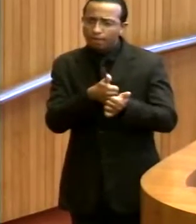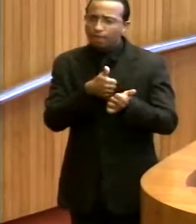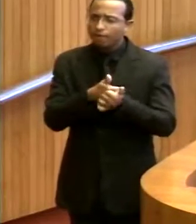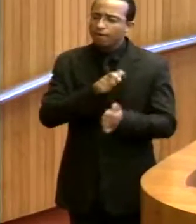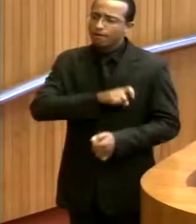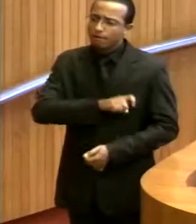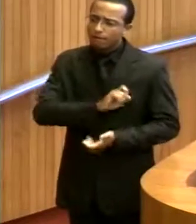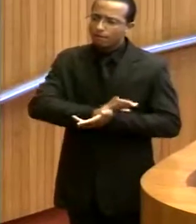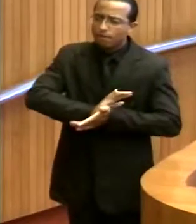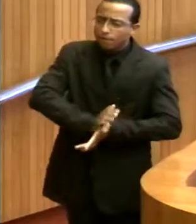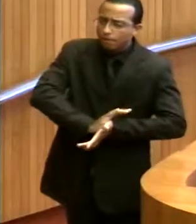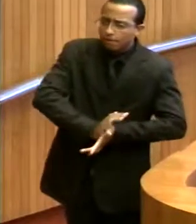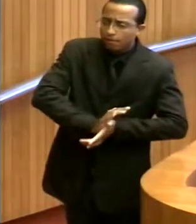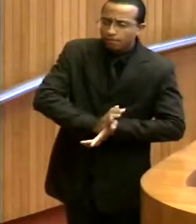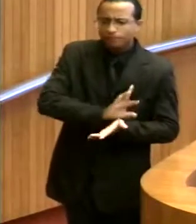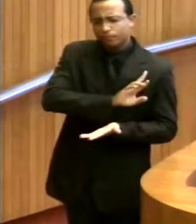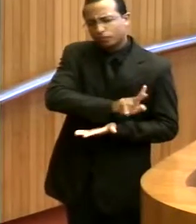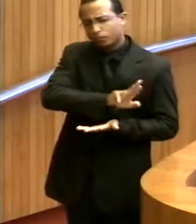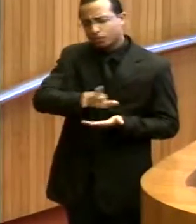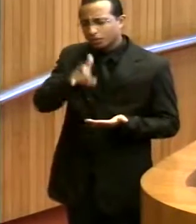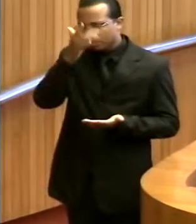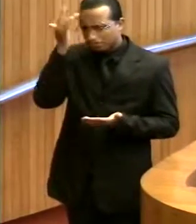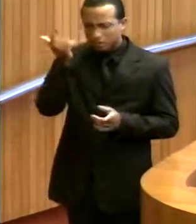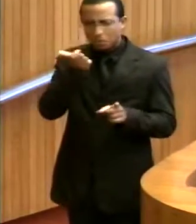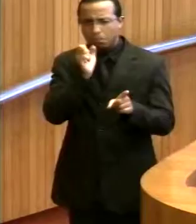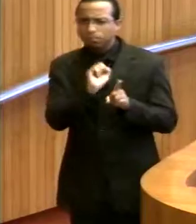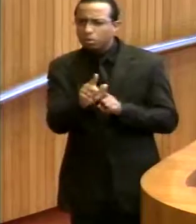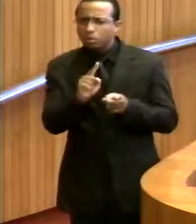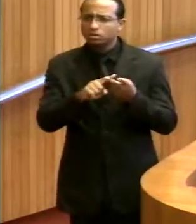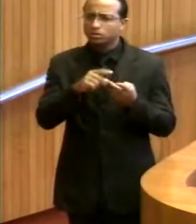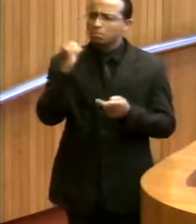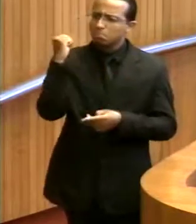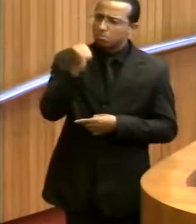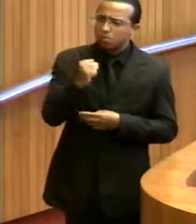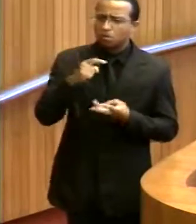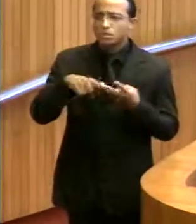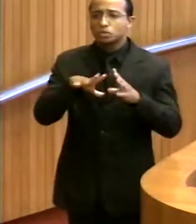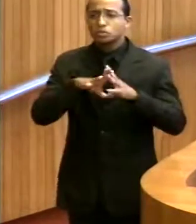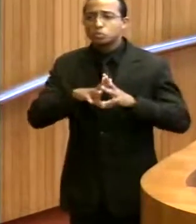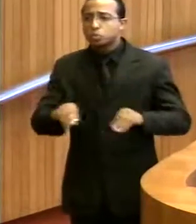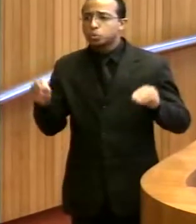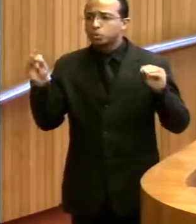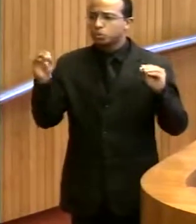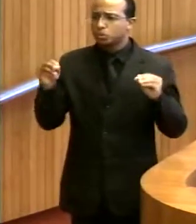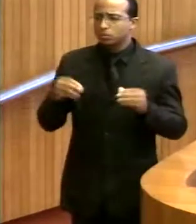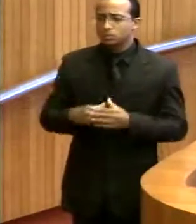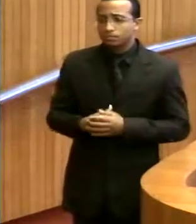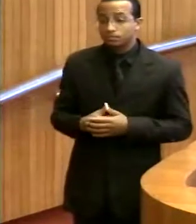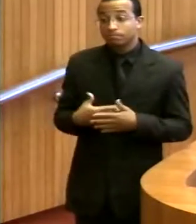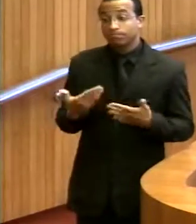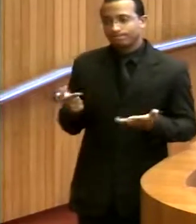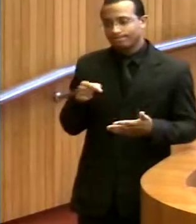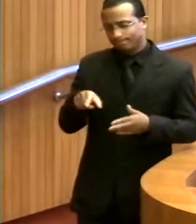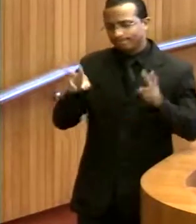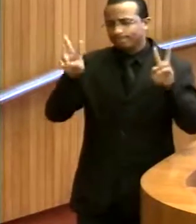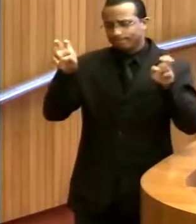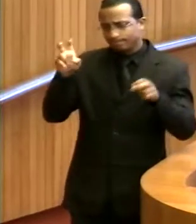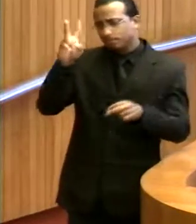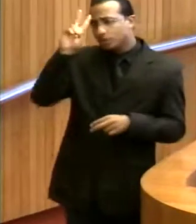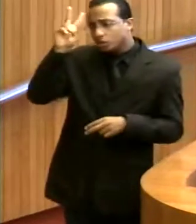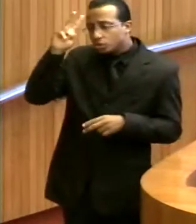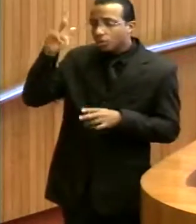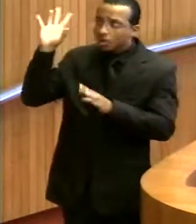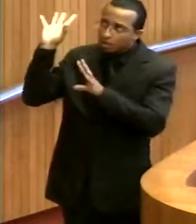tortura, e muitas pessoas foram exiladas, mortas, desaparecidos. E é essa história que está sendo